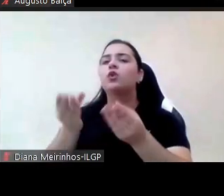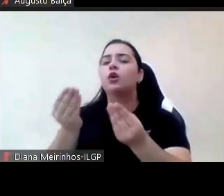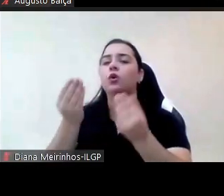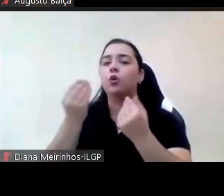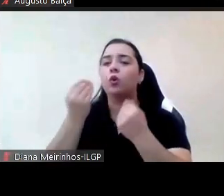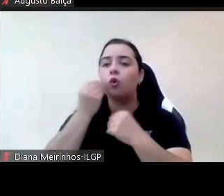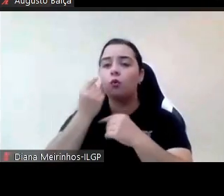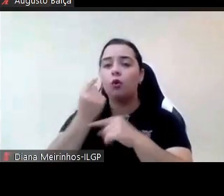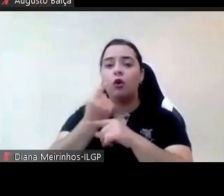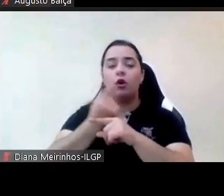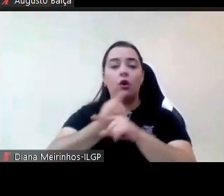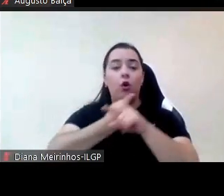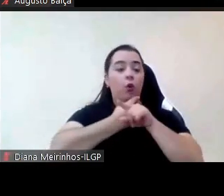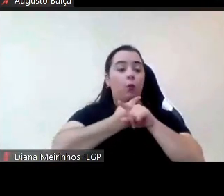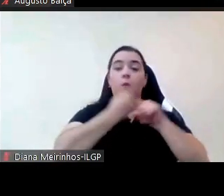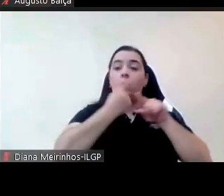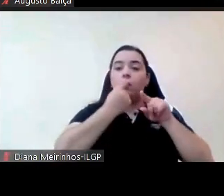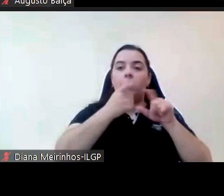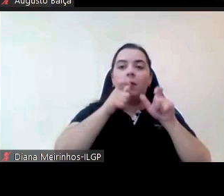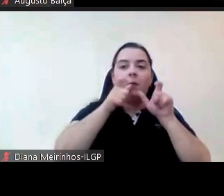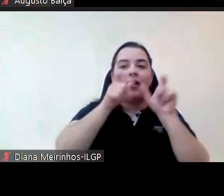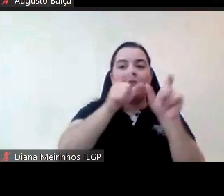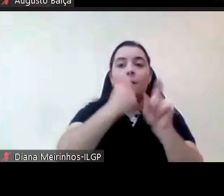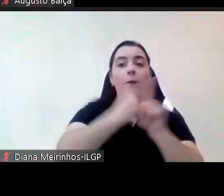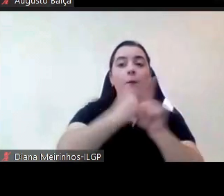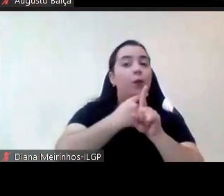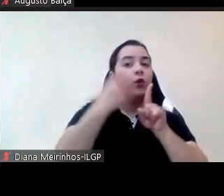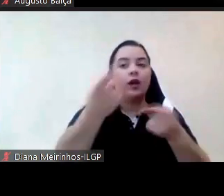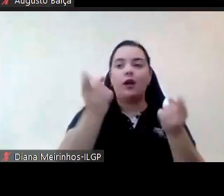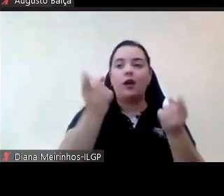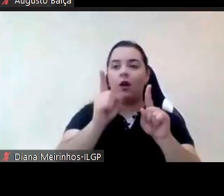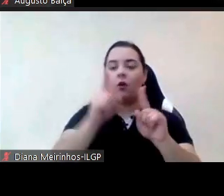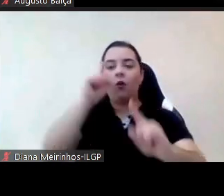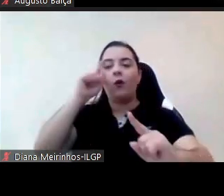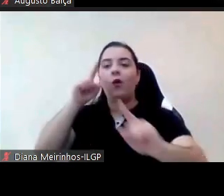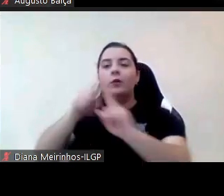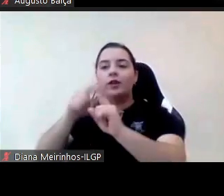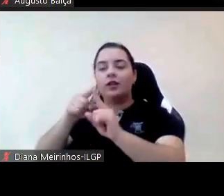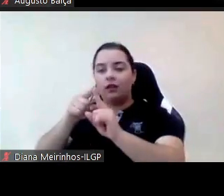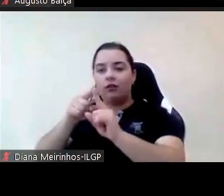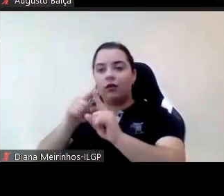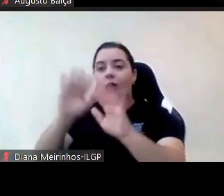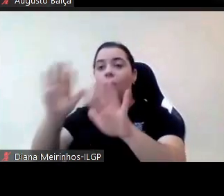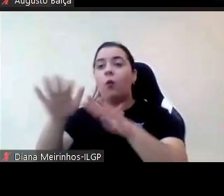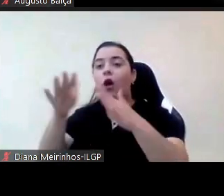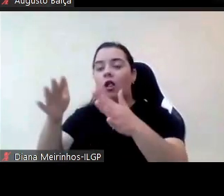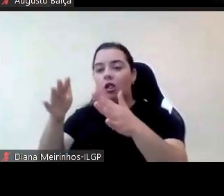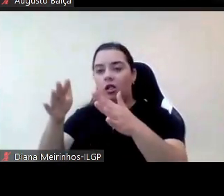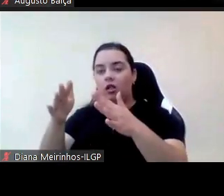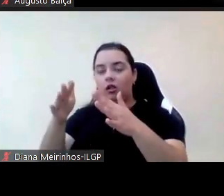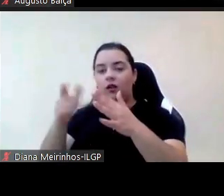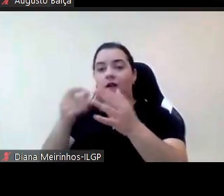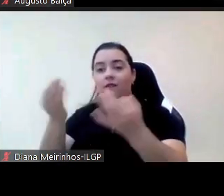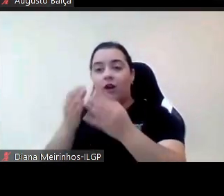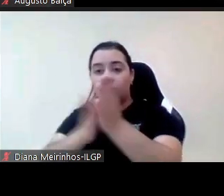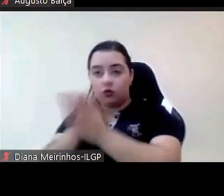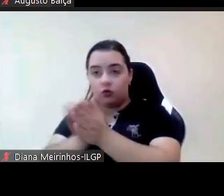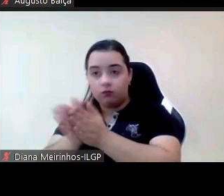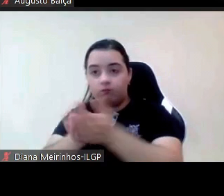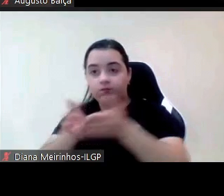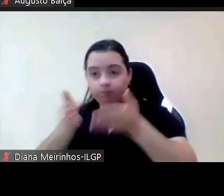é o para quê para que estamos e realmente qual é a utilidade dessas nossas intervenções